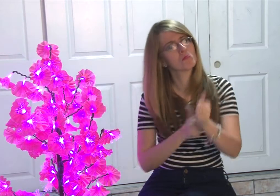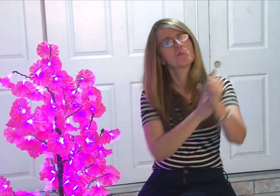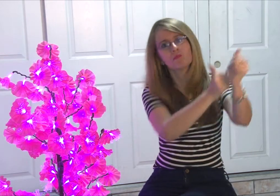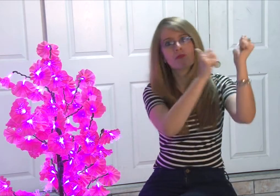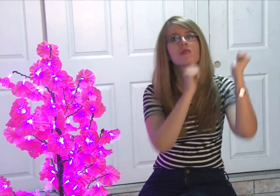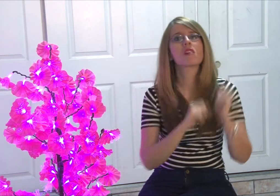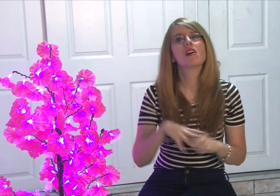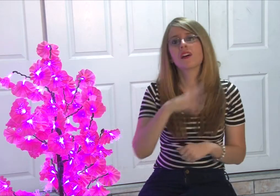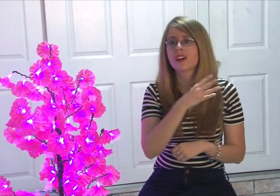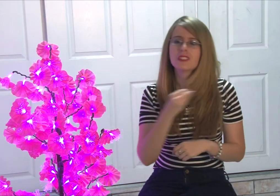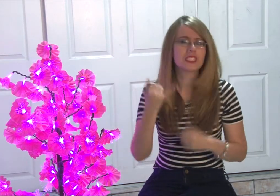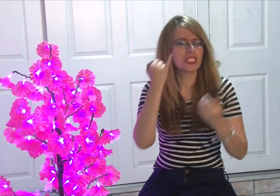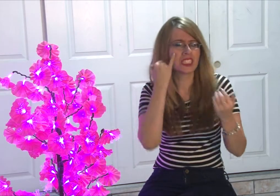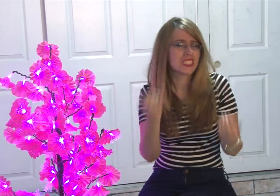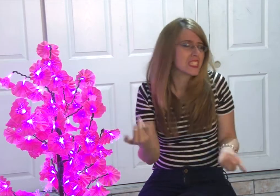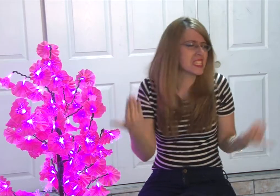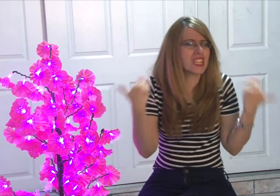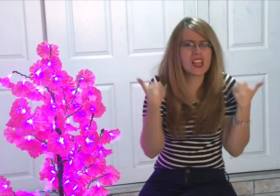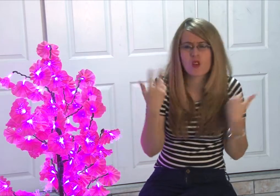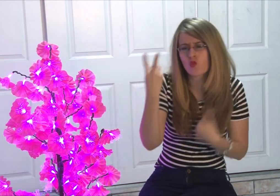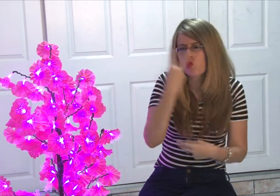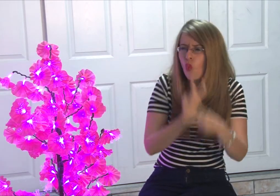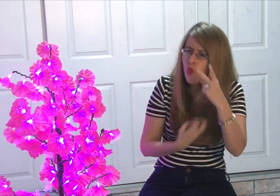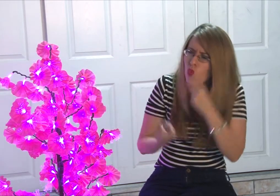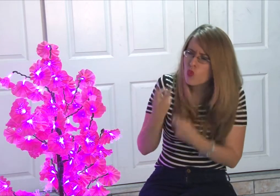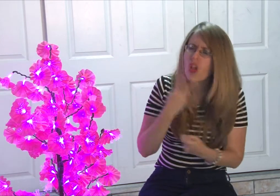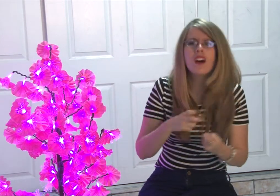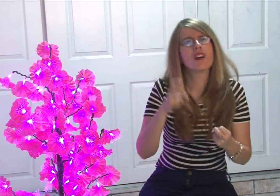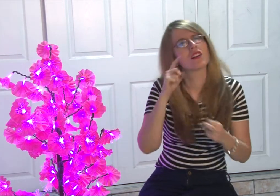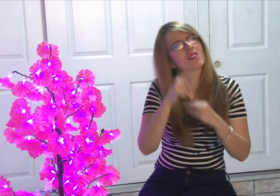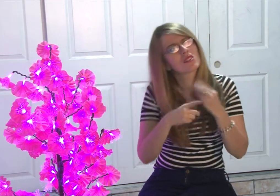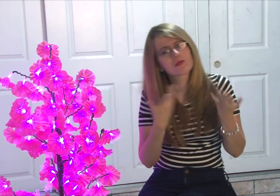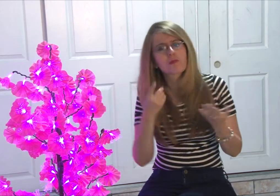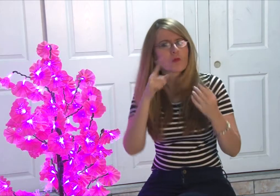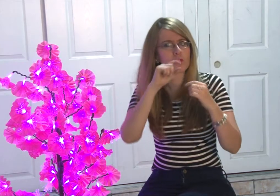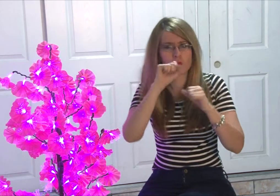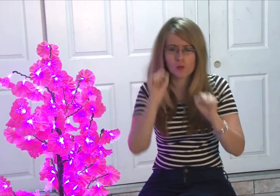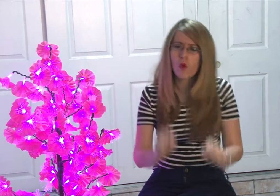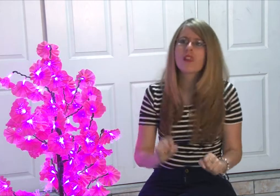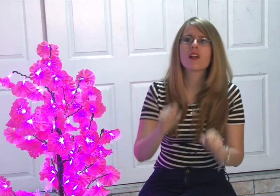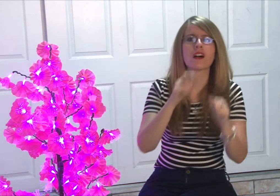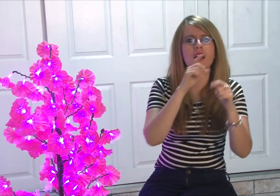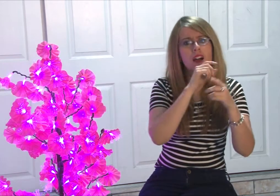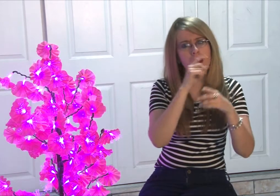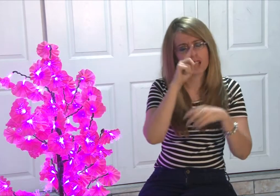Síganme y si tienen dudas, pueden